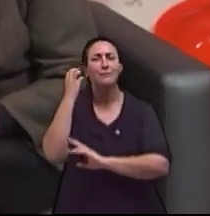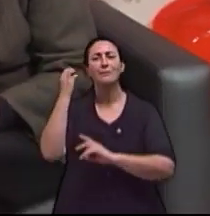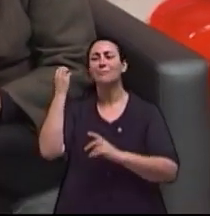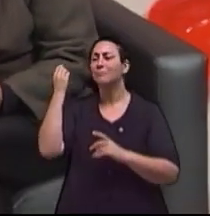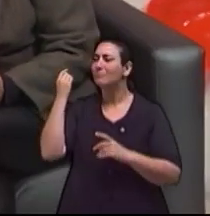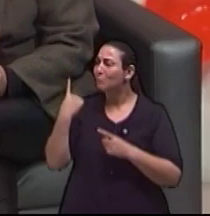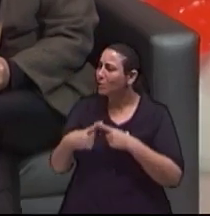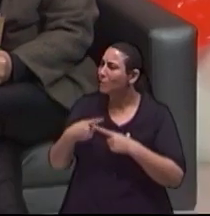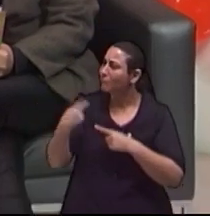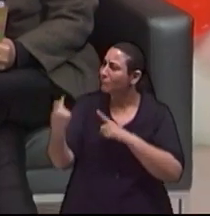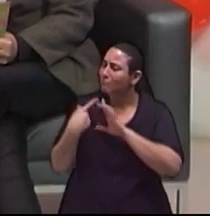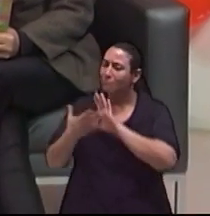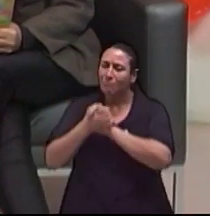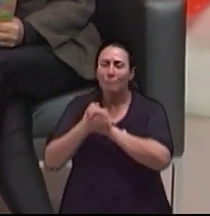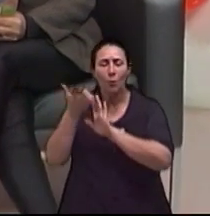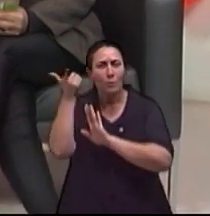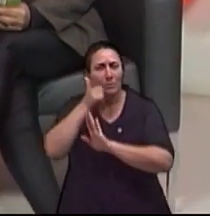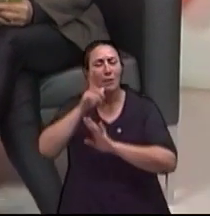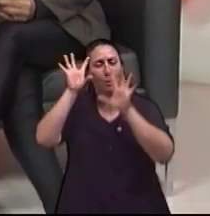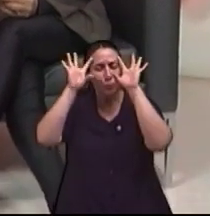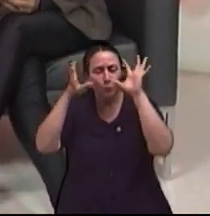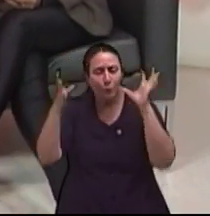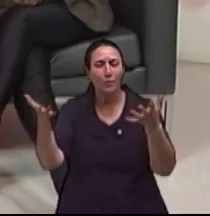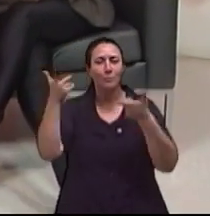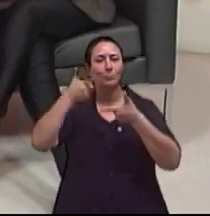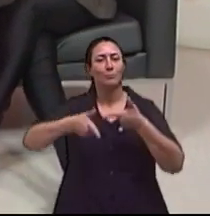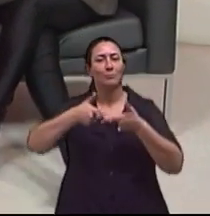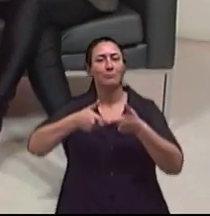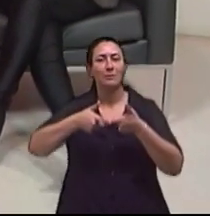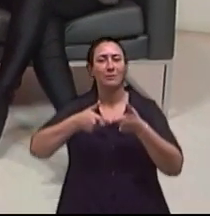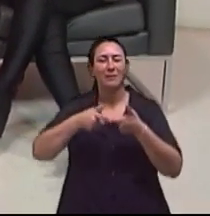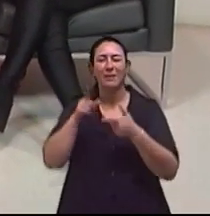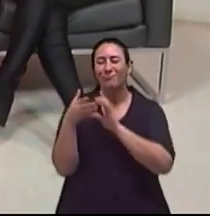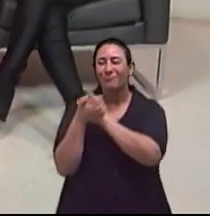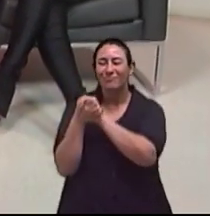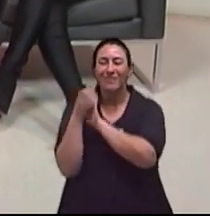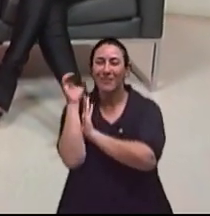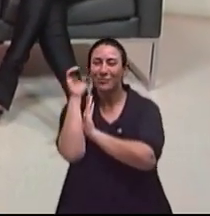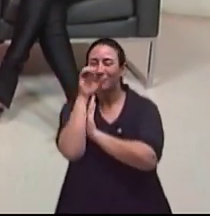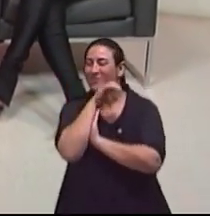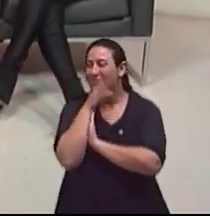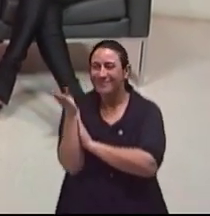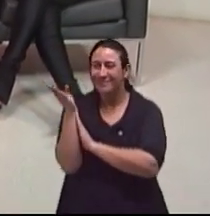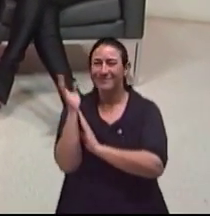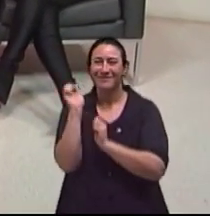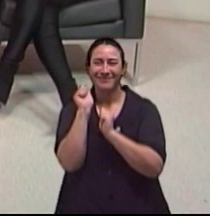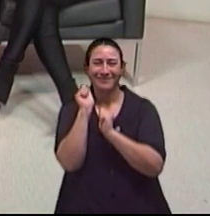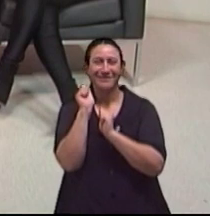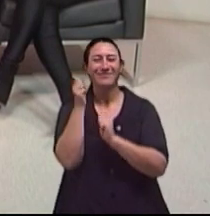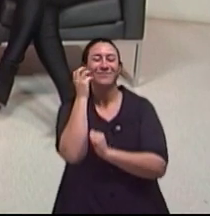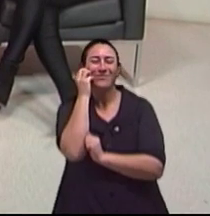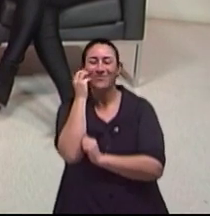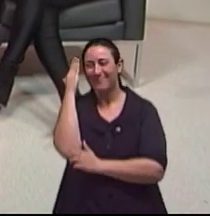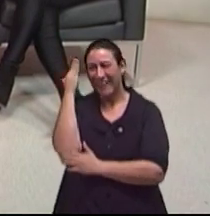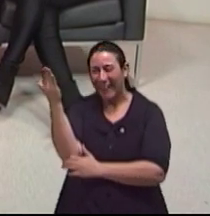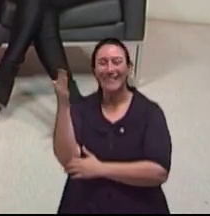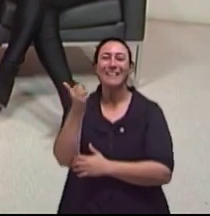de mãos dadas é que a gente resolve os conflitos. A mão dela é quentinha, linda. Obrigada, Patrícia. Maravilha,